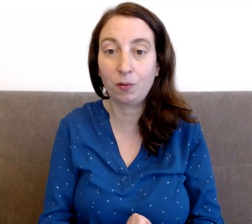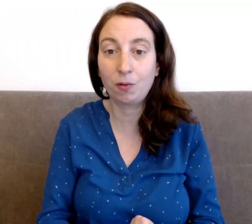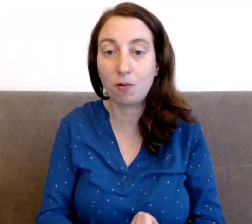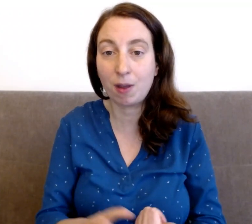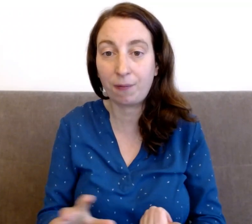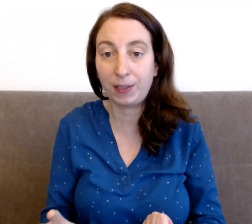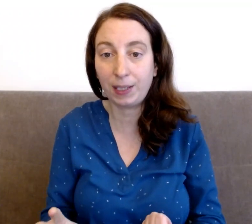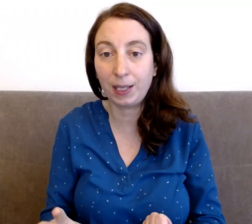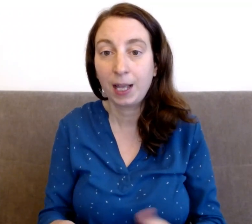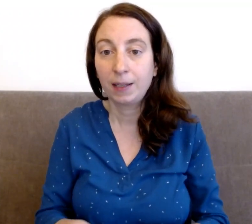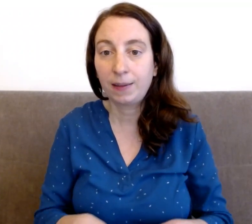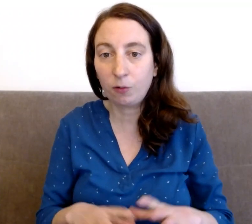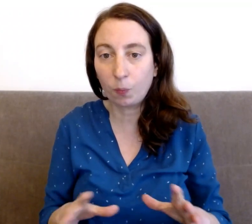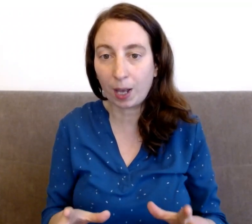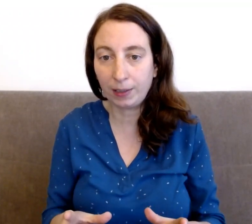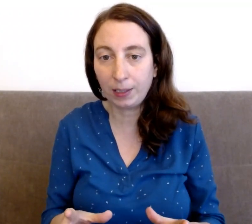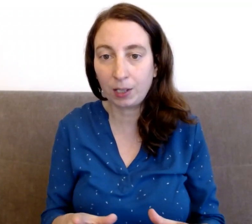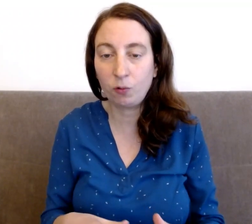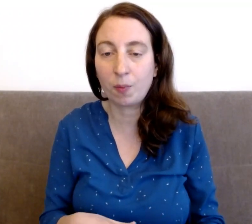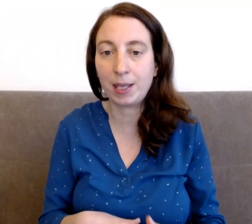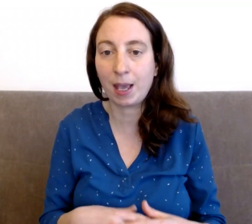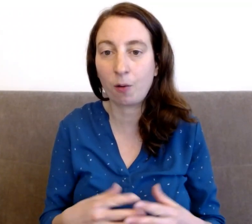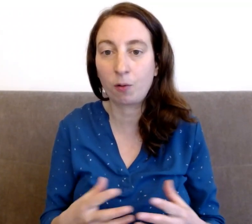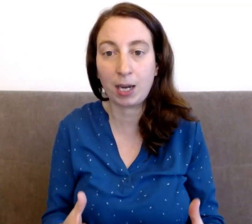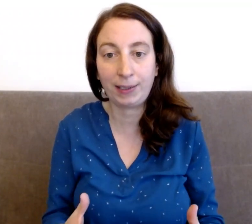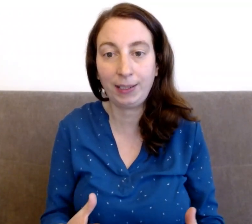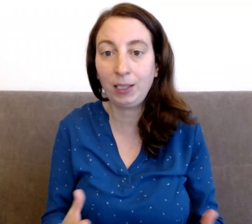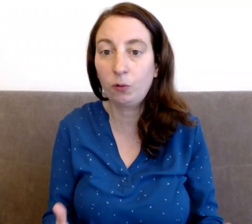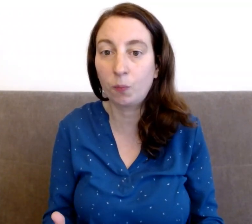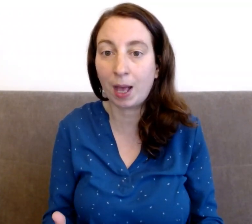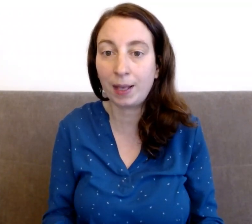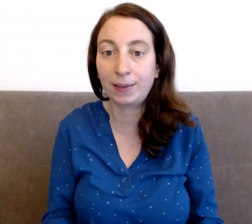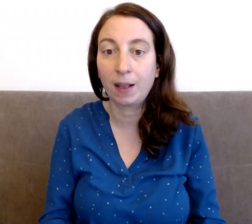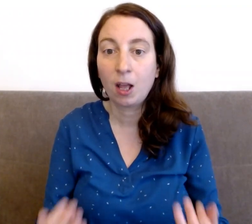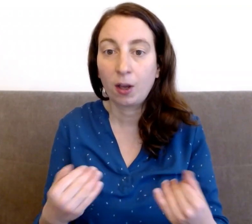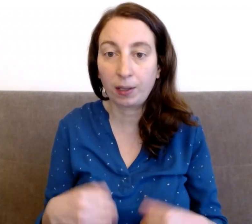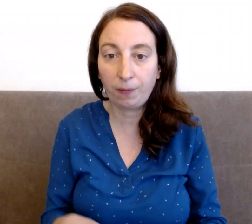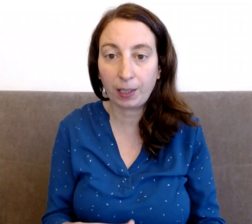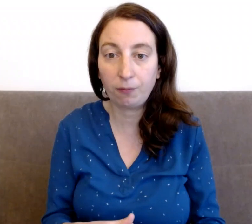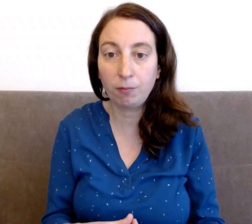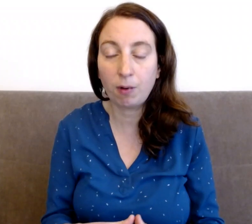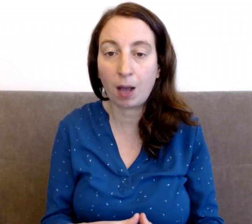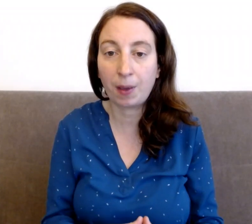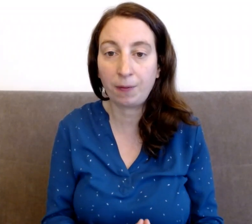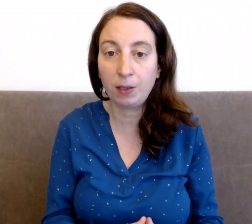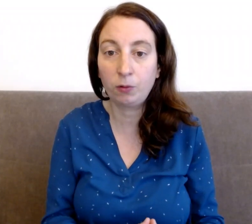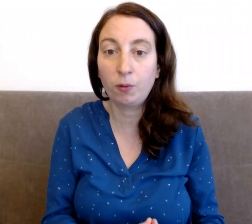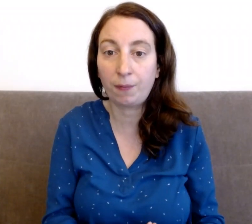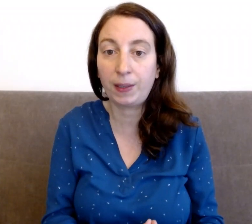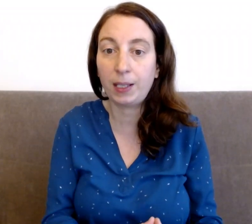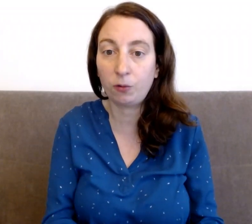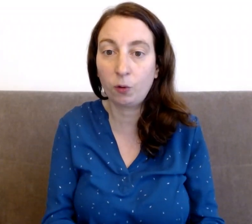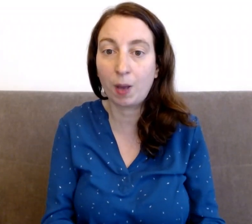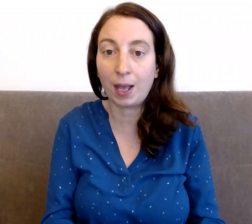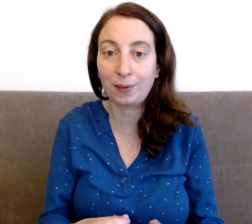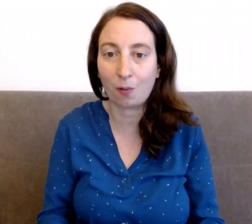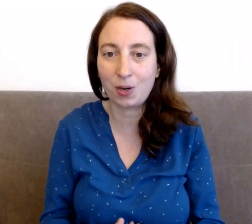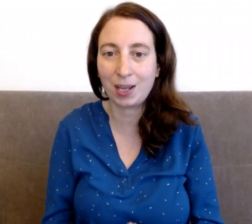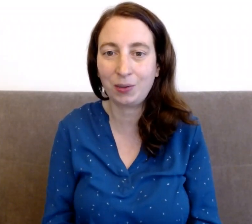l'EFT tel que pratiqué d'une manière classique, de base, référez-vous à ma vidéo d'EFT de base en lien de